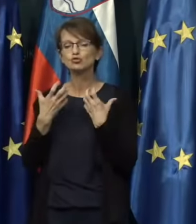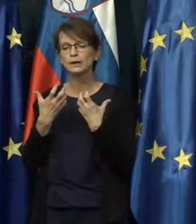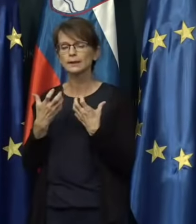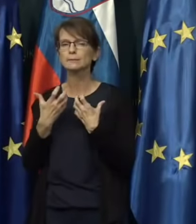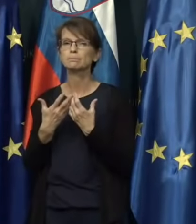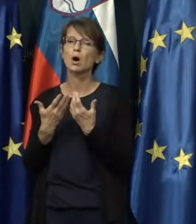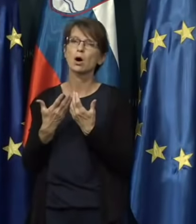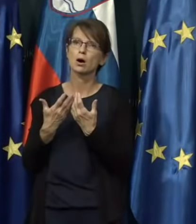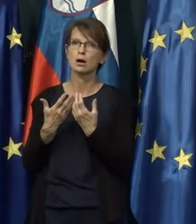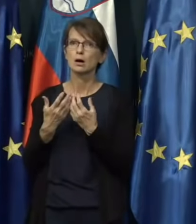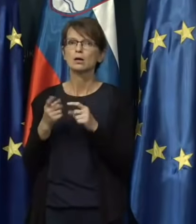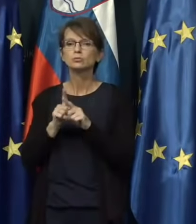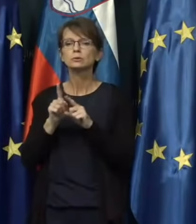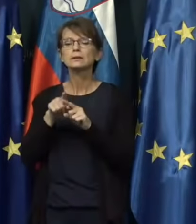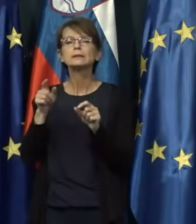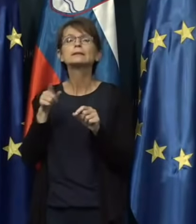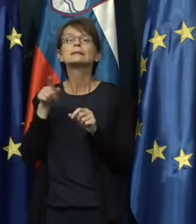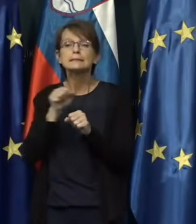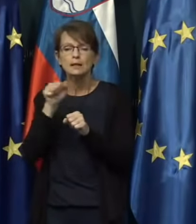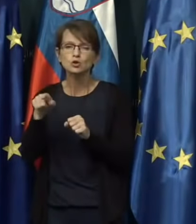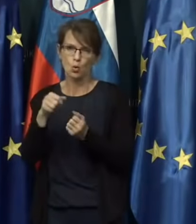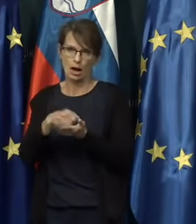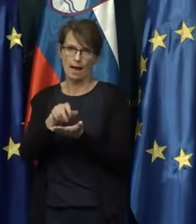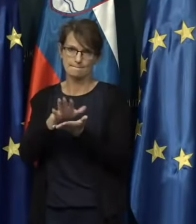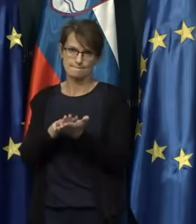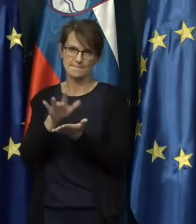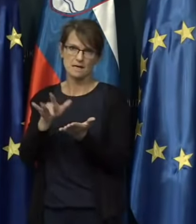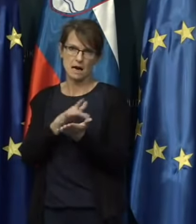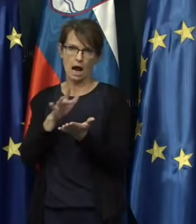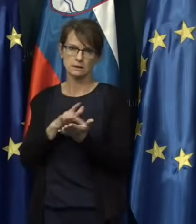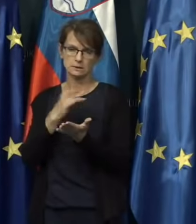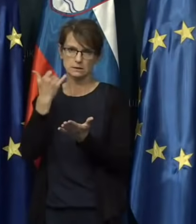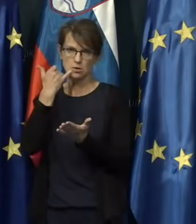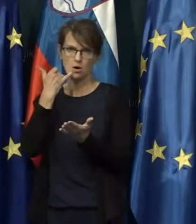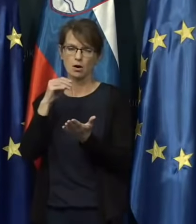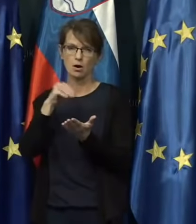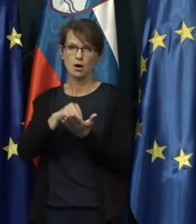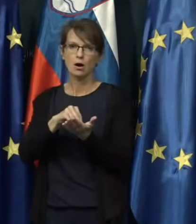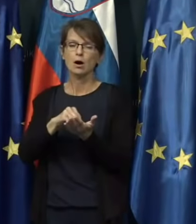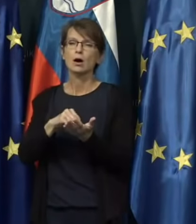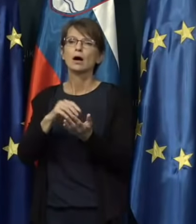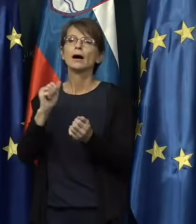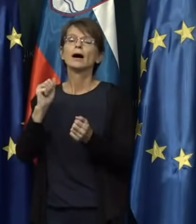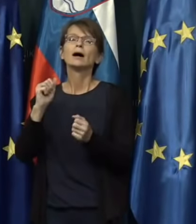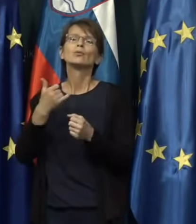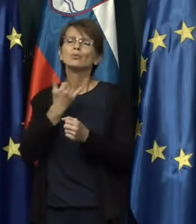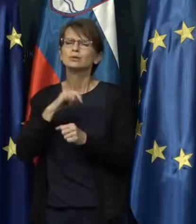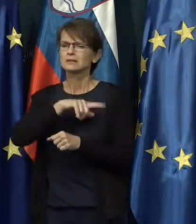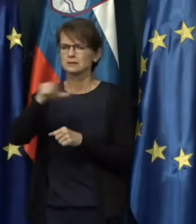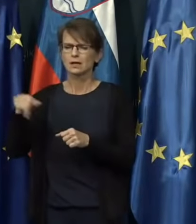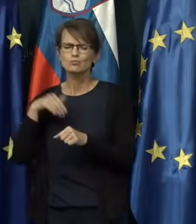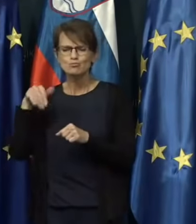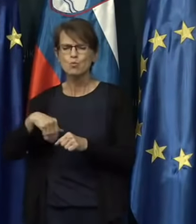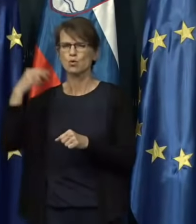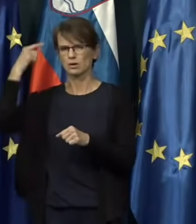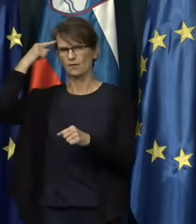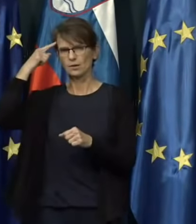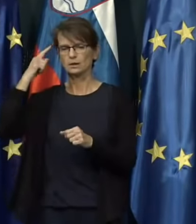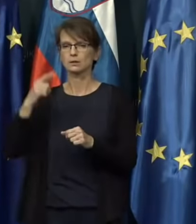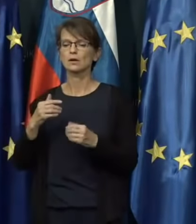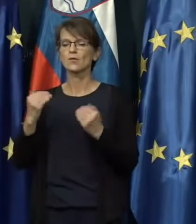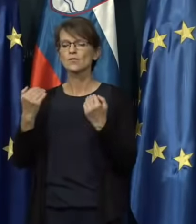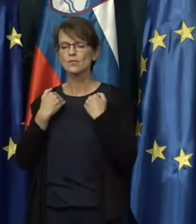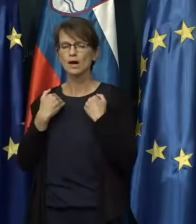nek način tudi aplikacijo, v kateri sem govoril, glede na to, da res se mora vsak zavedati, da varuje sebe,